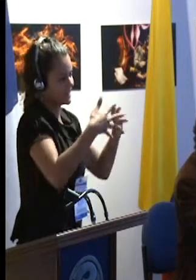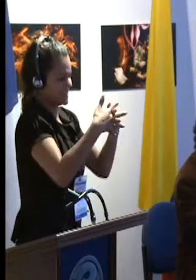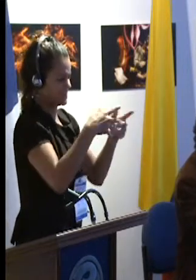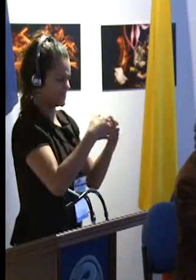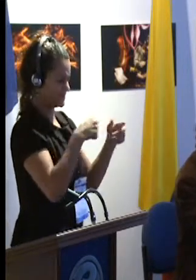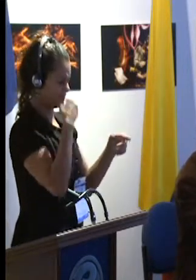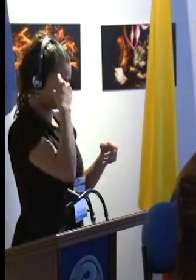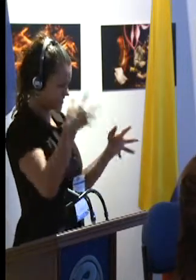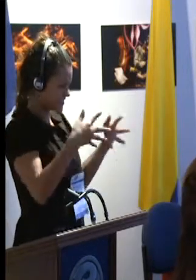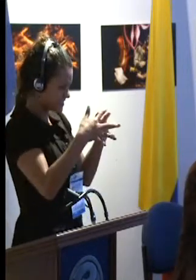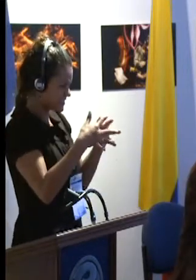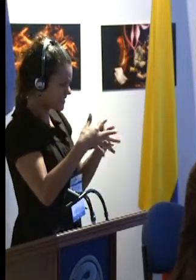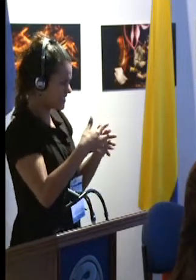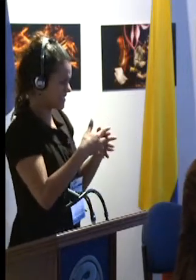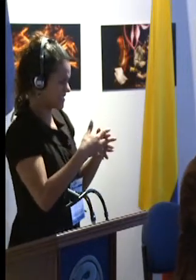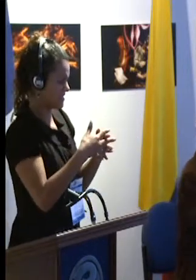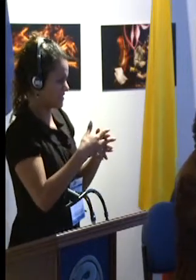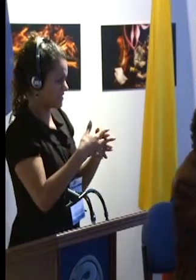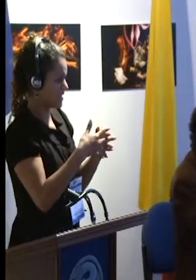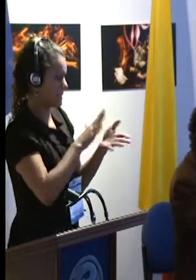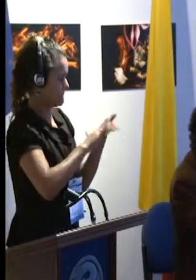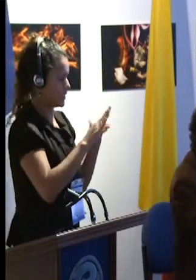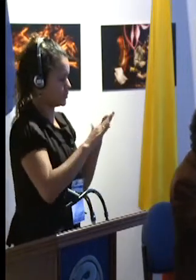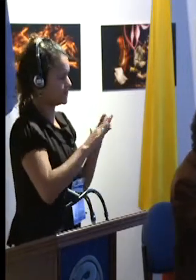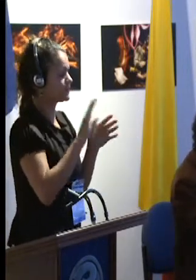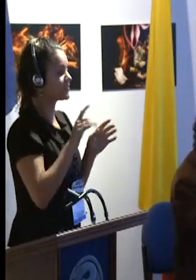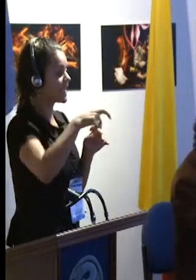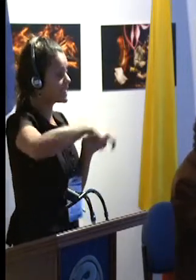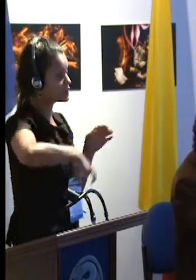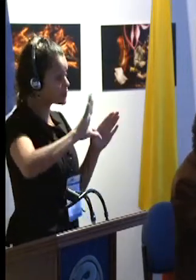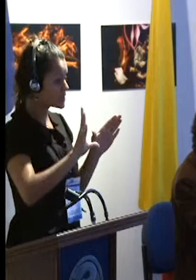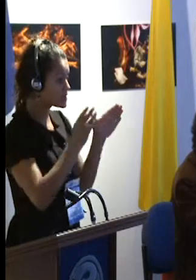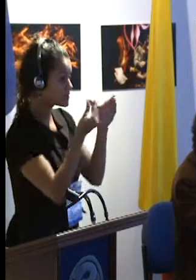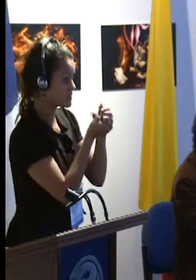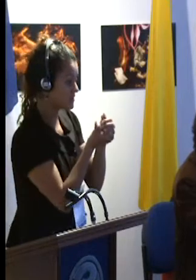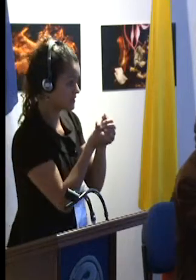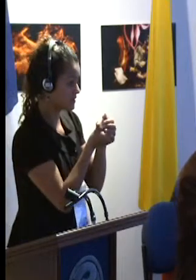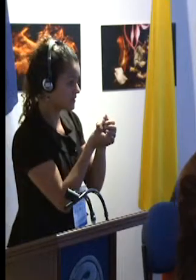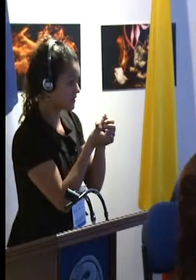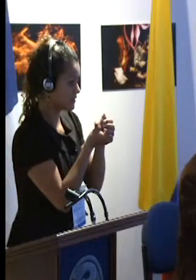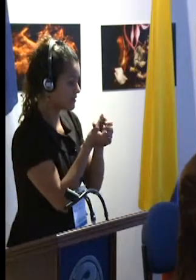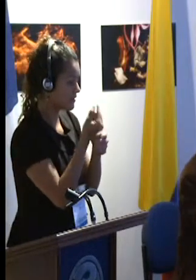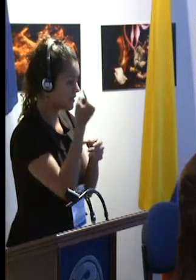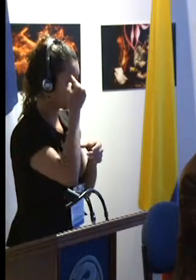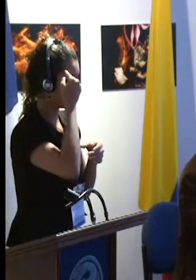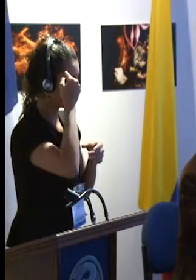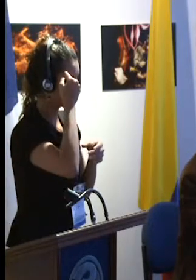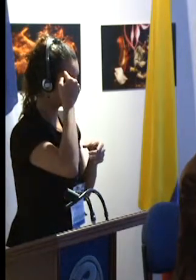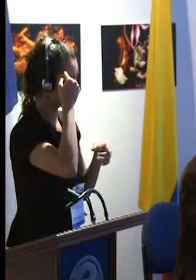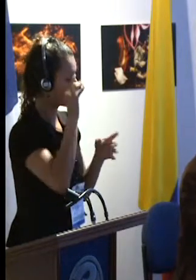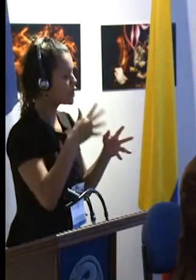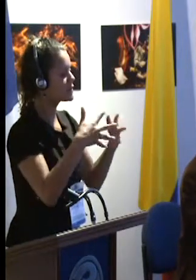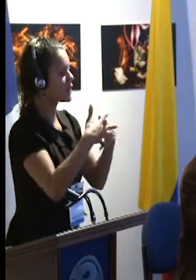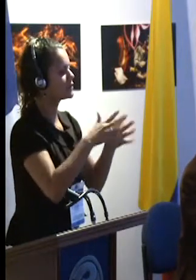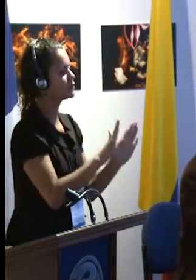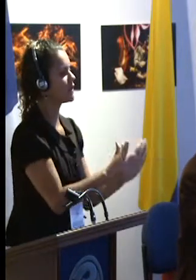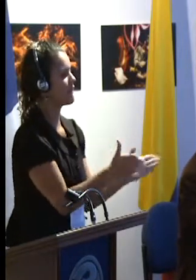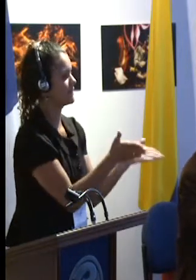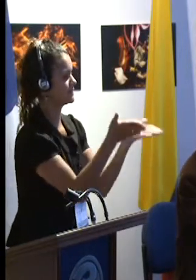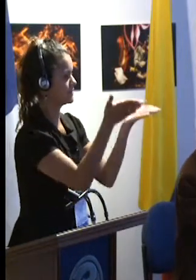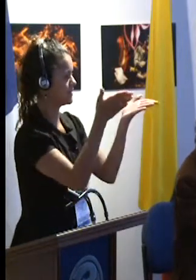concebida como perdón la escuela inclusiva cuando es concebida simplemente como una integración avanzada